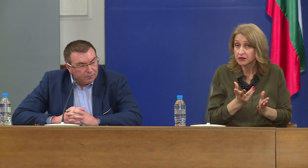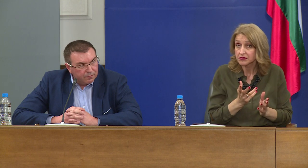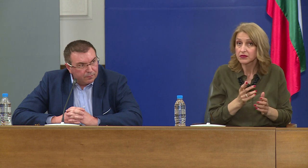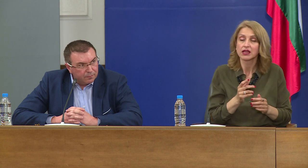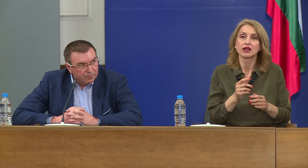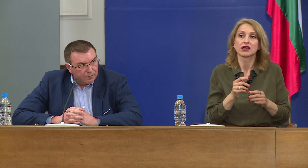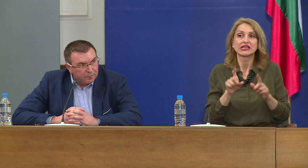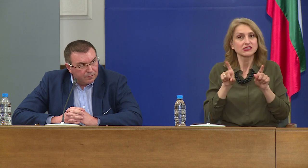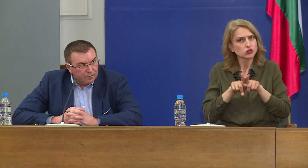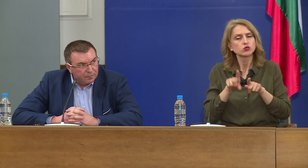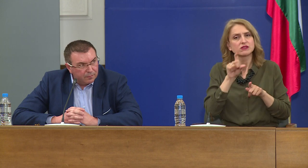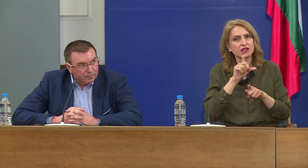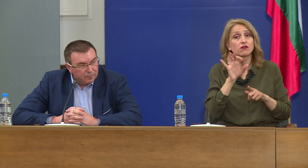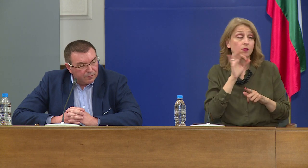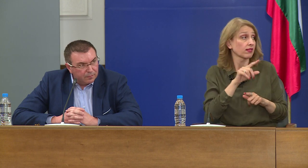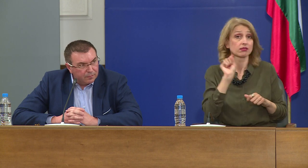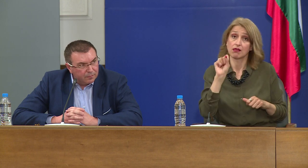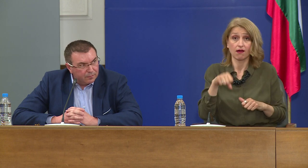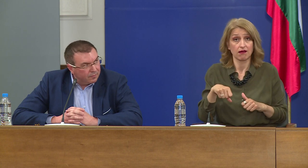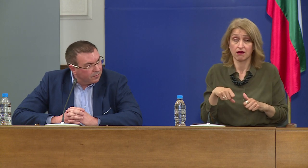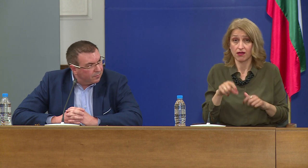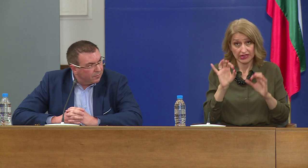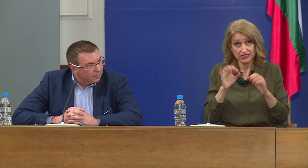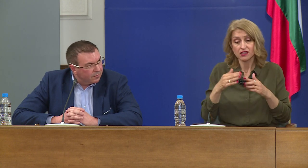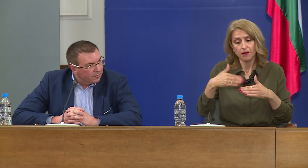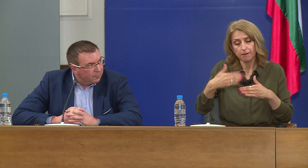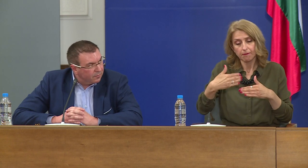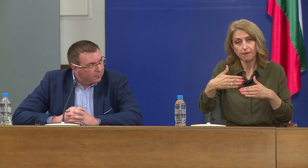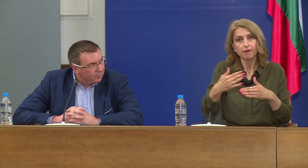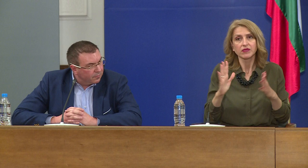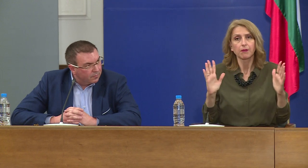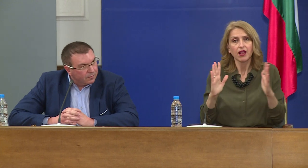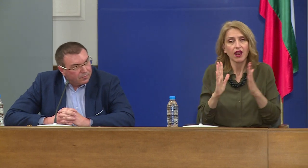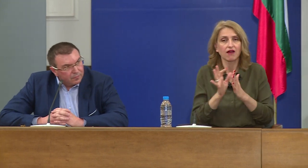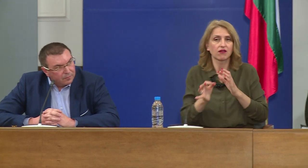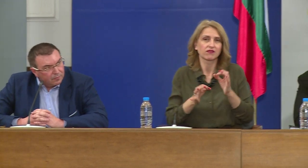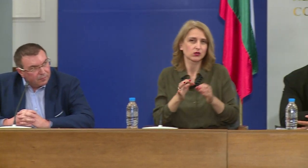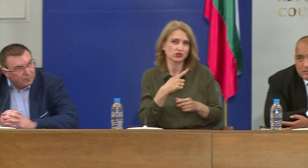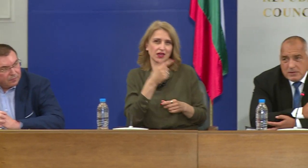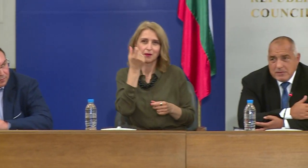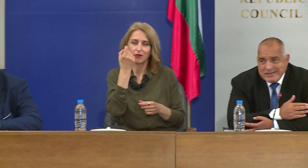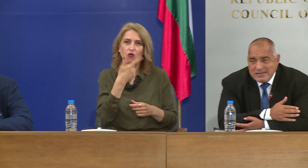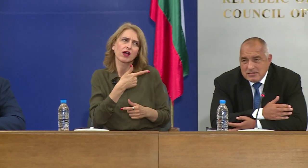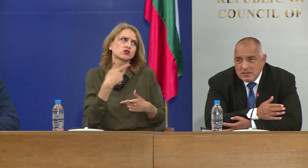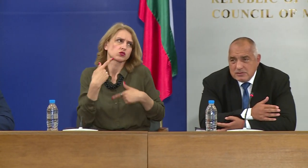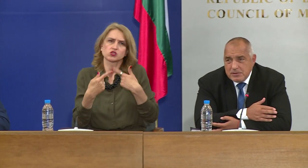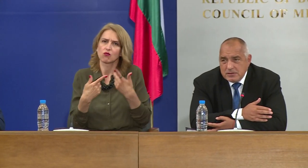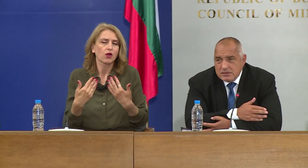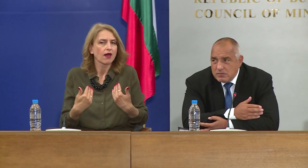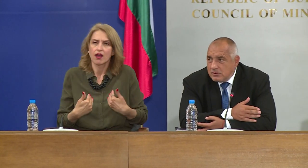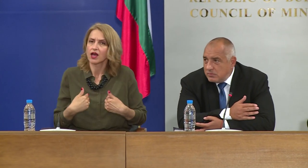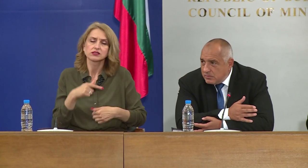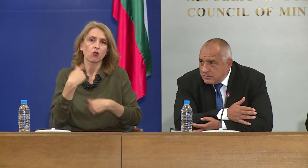и така? Което го казваме от два месеца? Професора ще говори след това, аз се облягам на медицинската